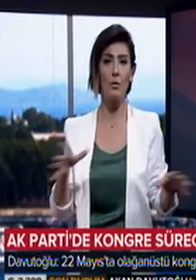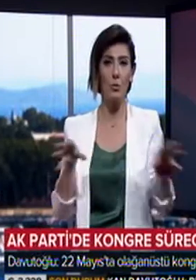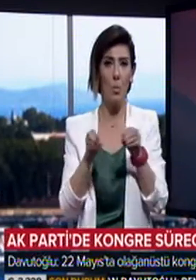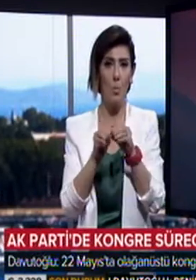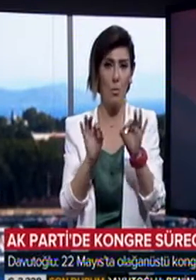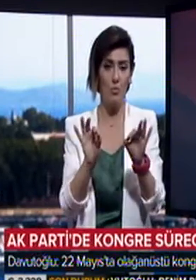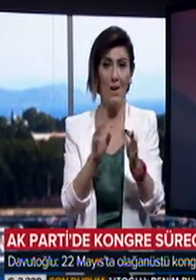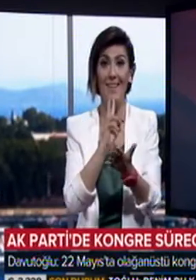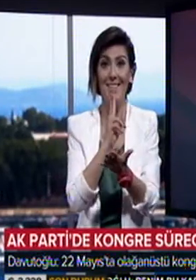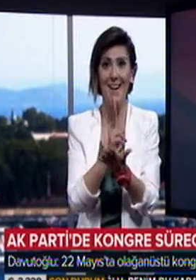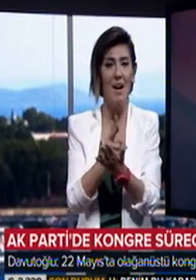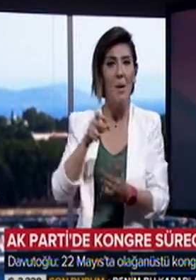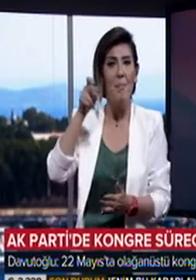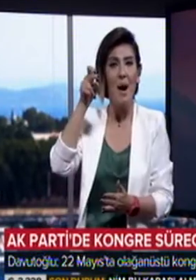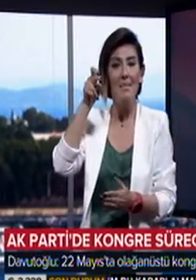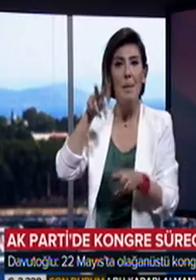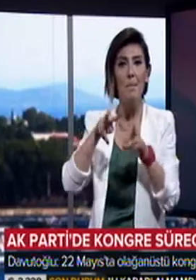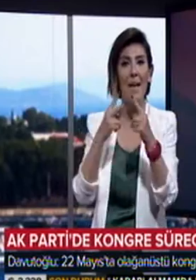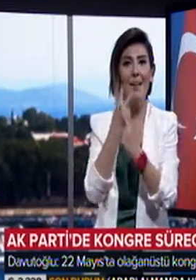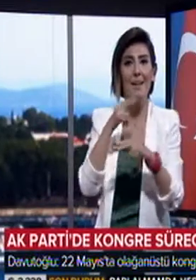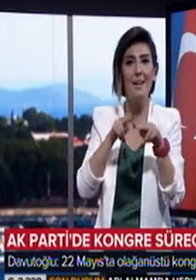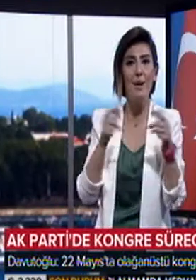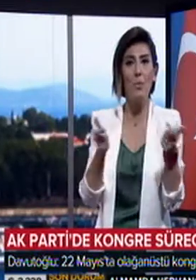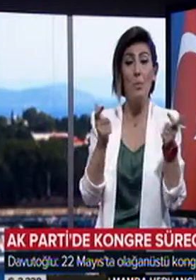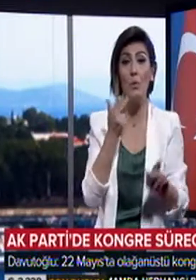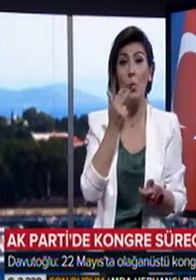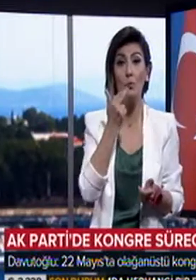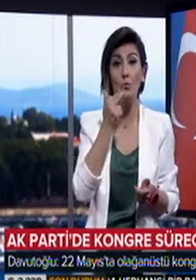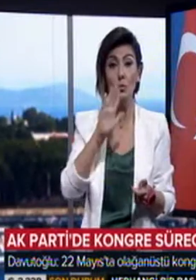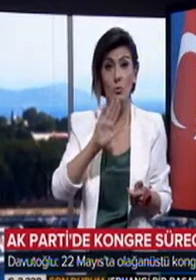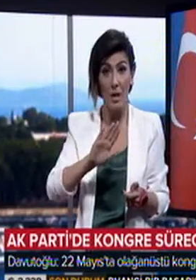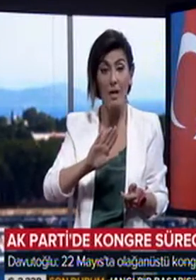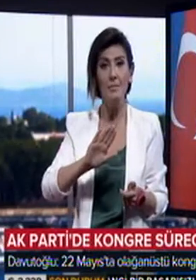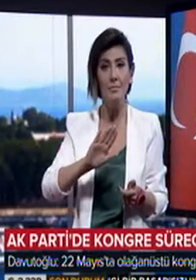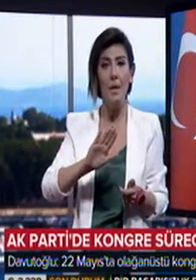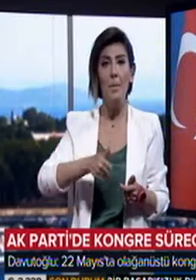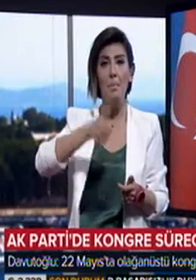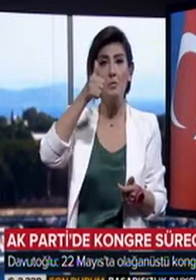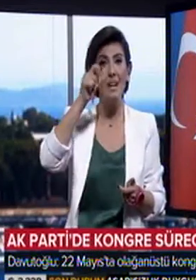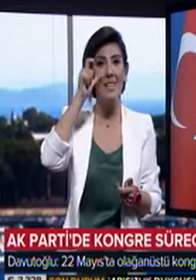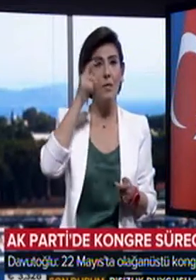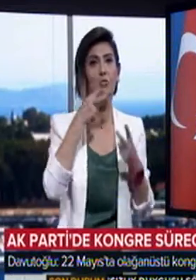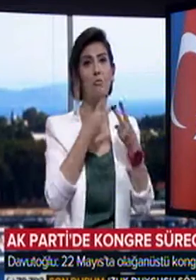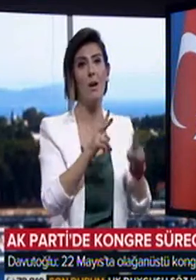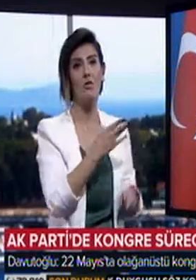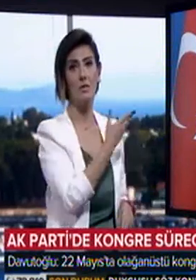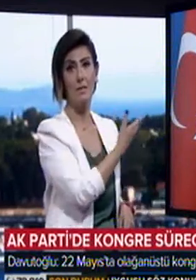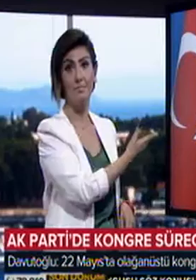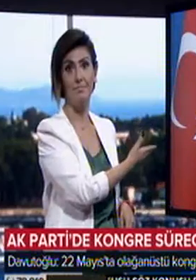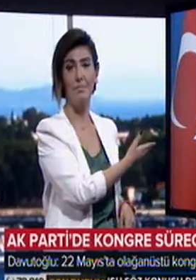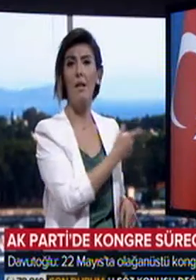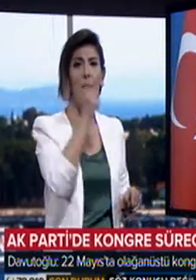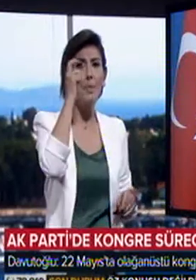toplayacak. Kararı partisinin Merkez Yürütme Kurulu toplantısından sonra konuşan Başbakan Ahmet Davutoğlu